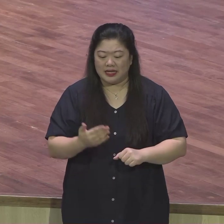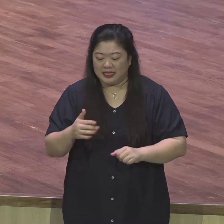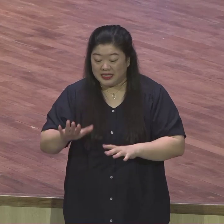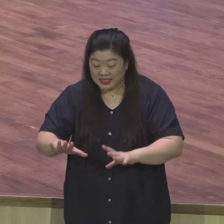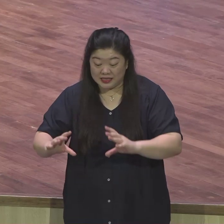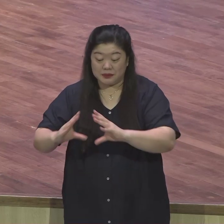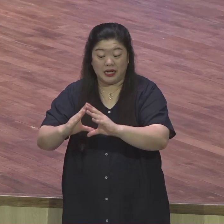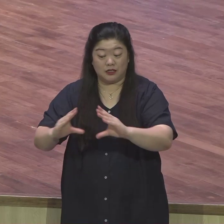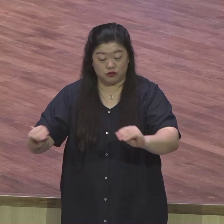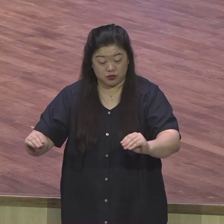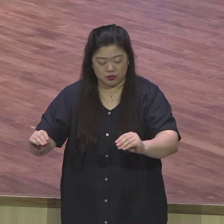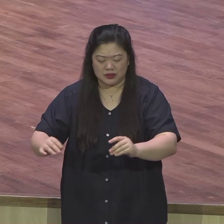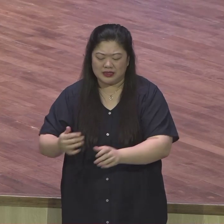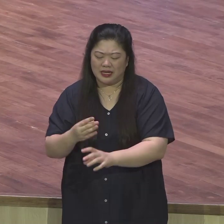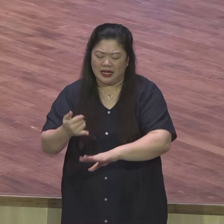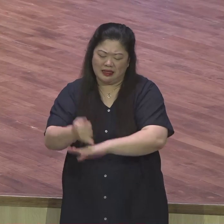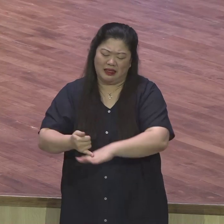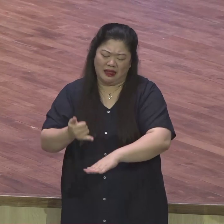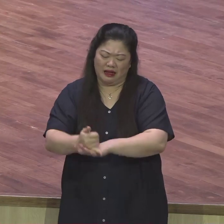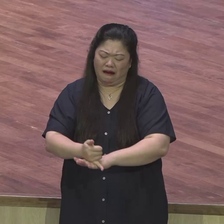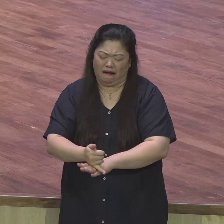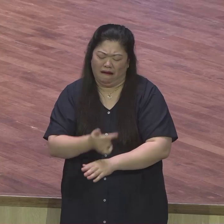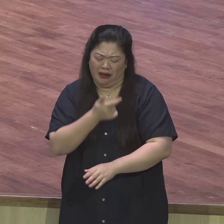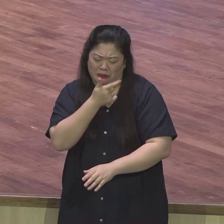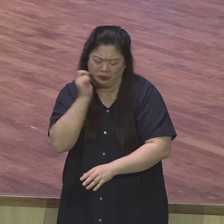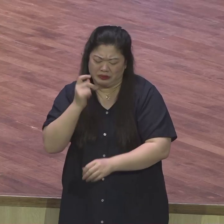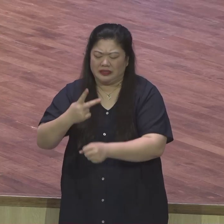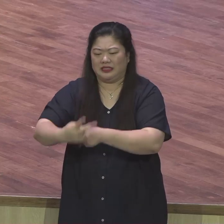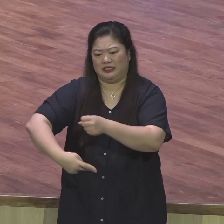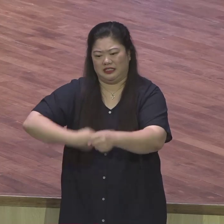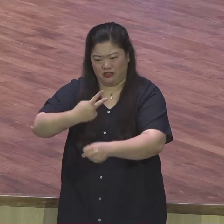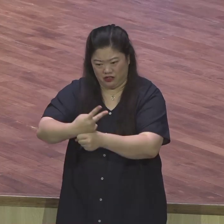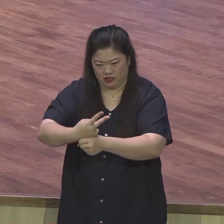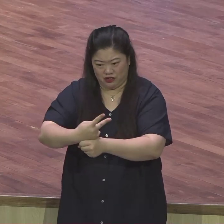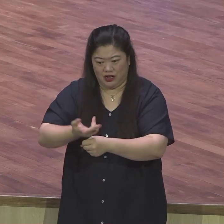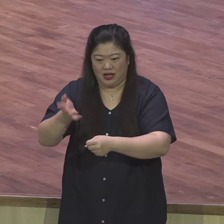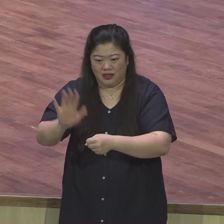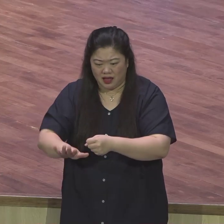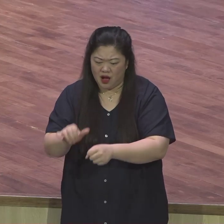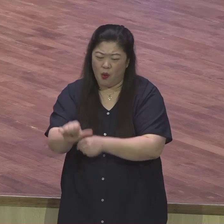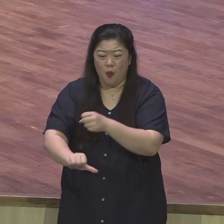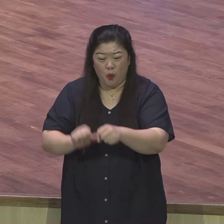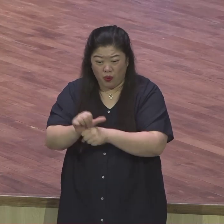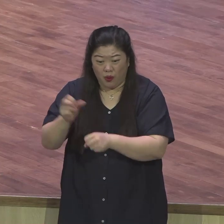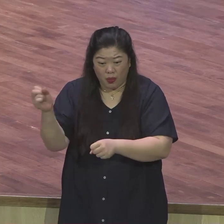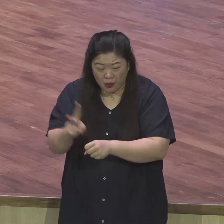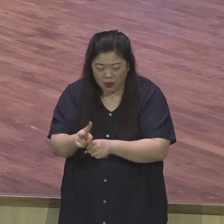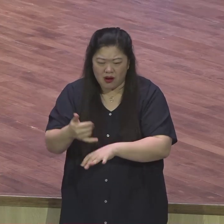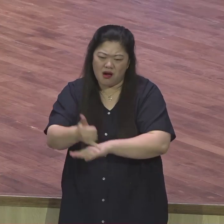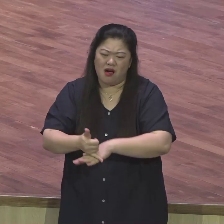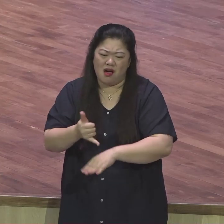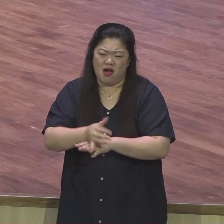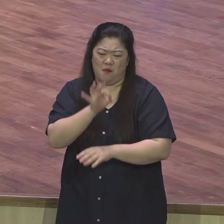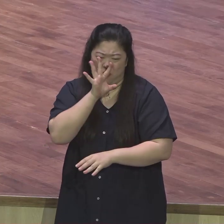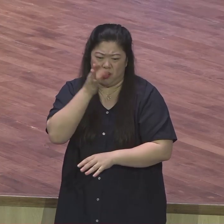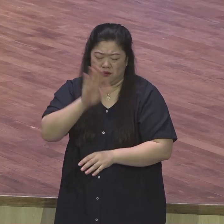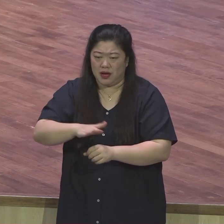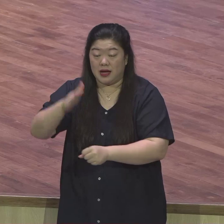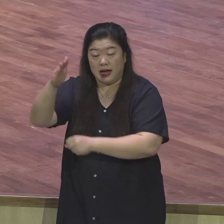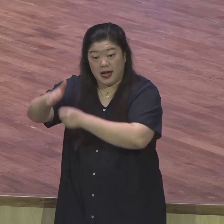5년은 밭갈이도 못하고 추수도 못할지라 하나님이 큰 구원으로 당신들의 생명을